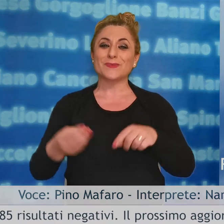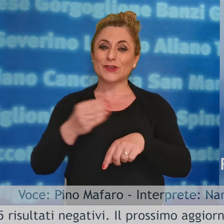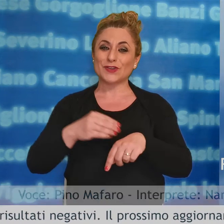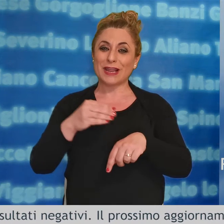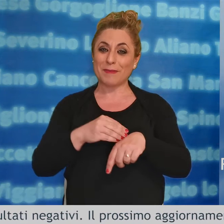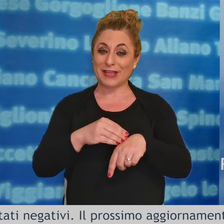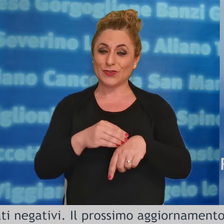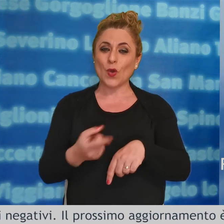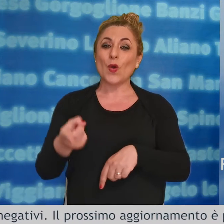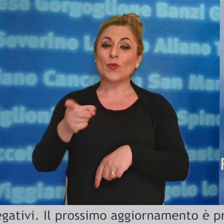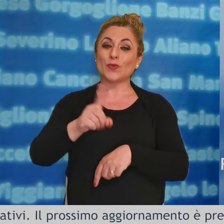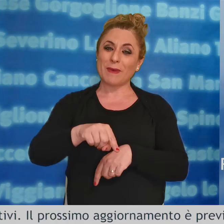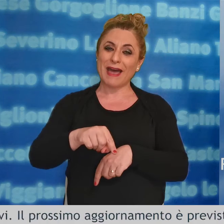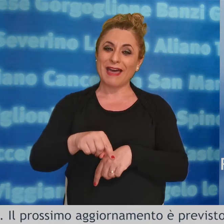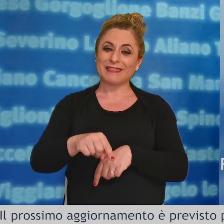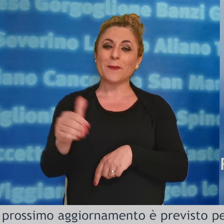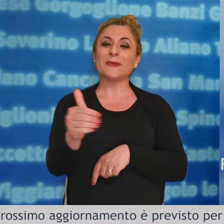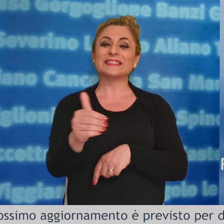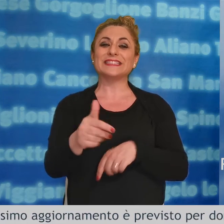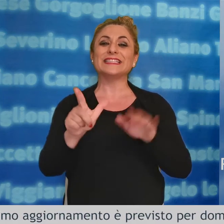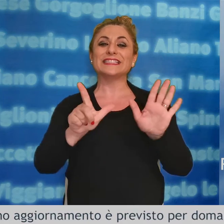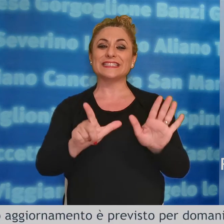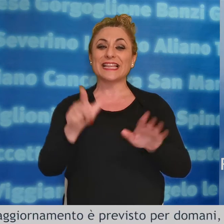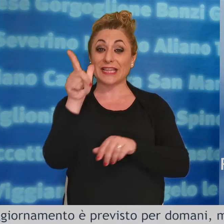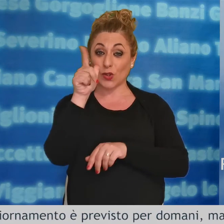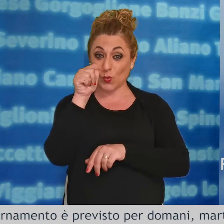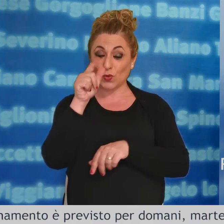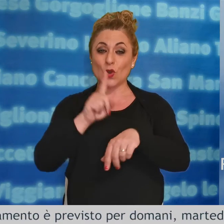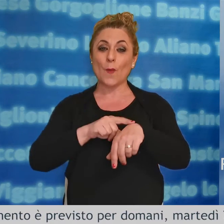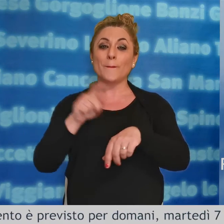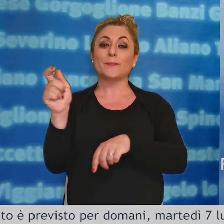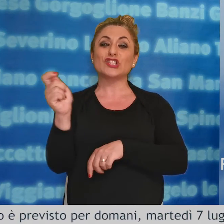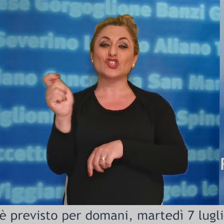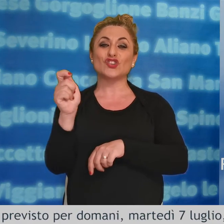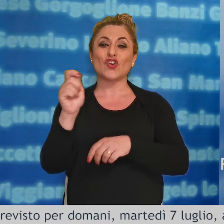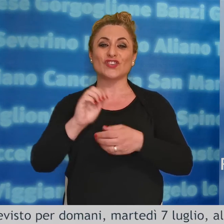è previsto per domani, martedì il 7 luglio alle ore 12.